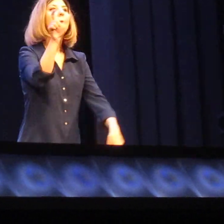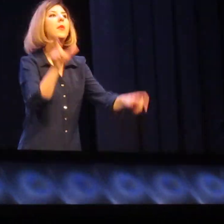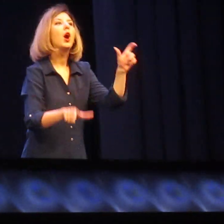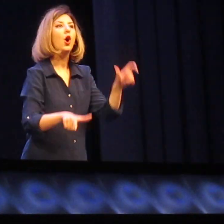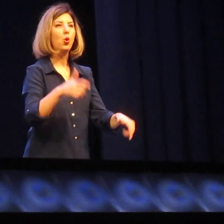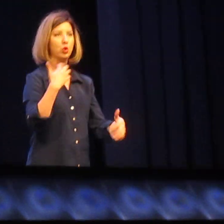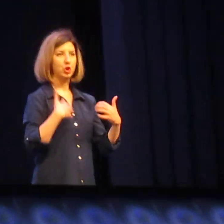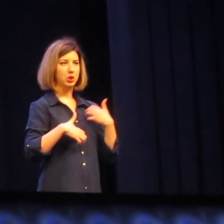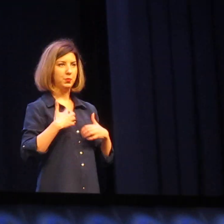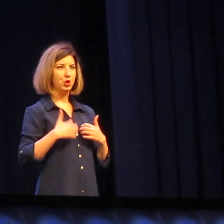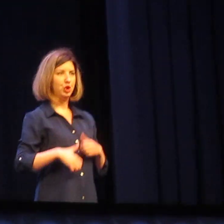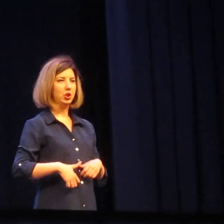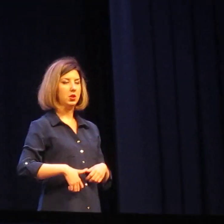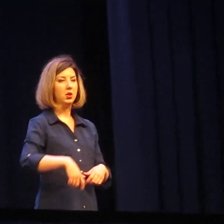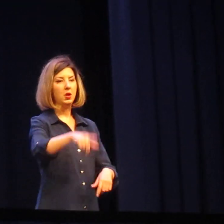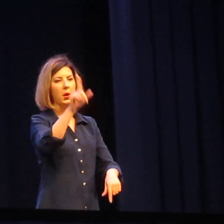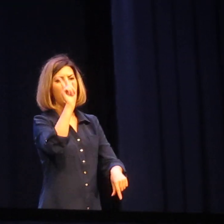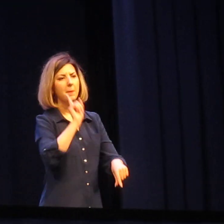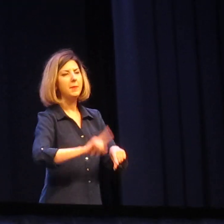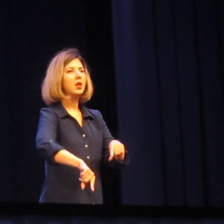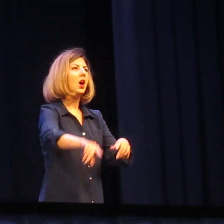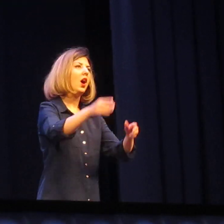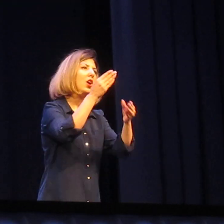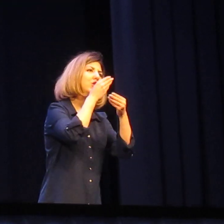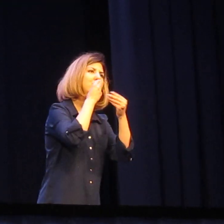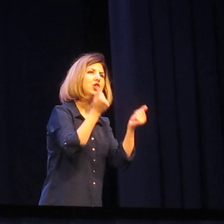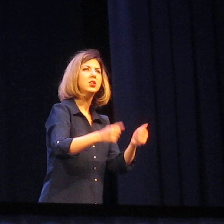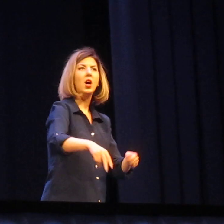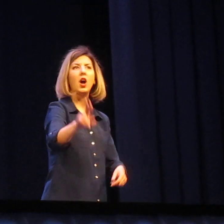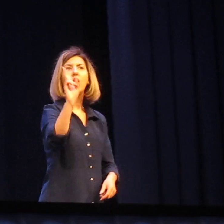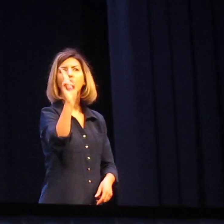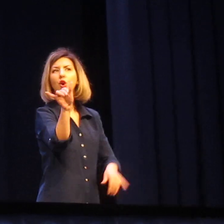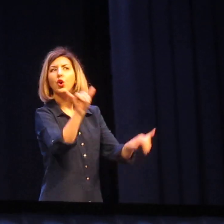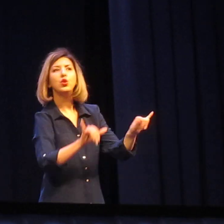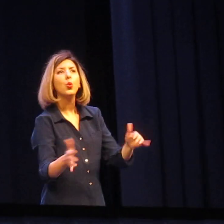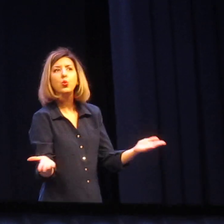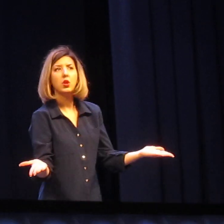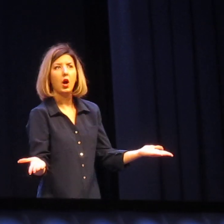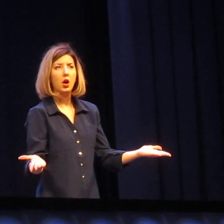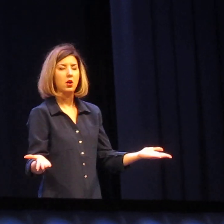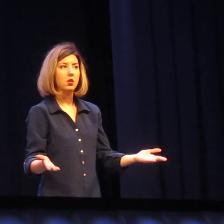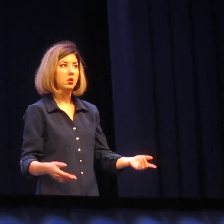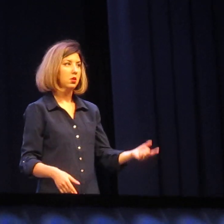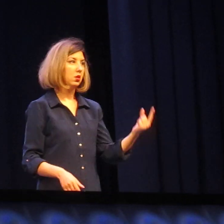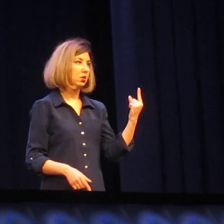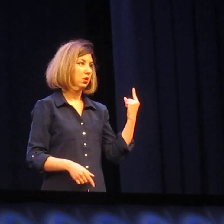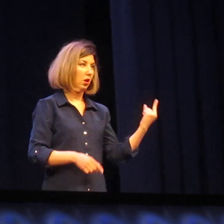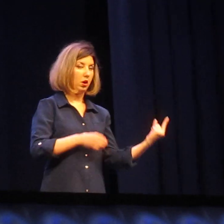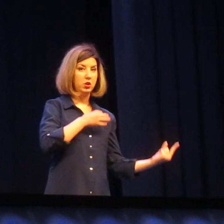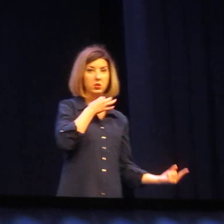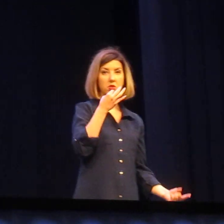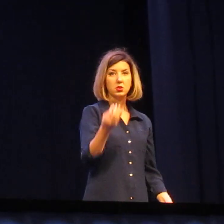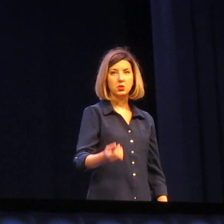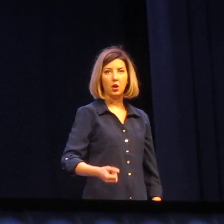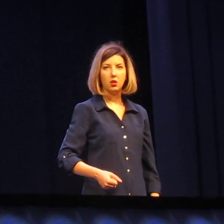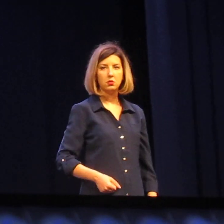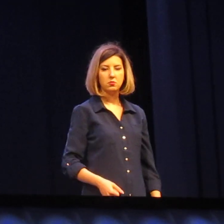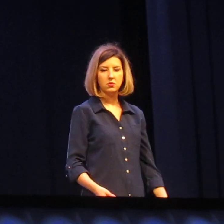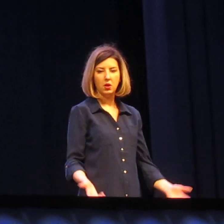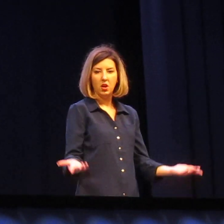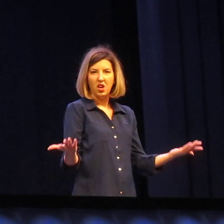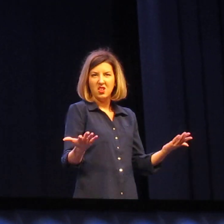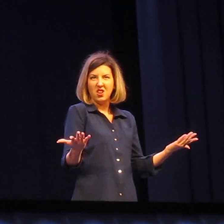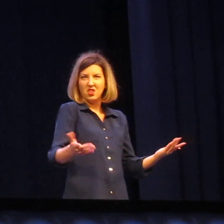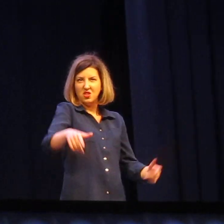прохожие спешили, мелькали, исчезая, кто куда. Один сказал,